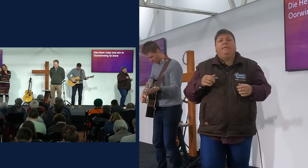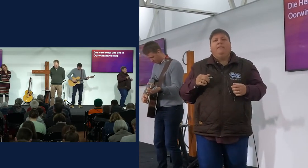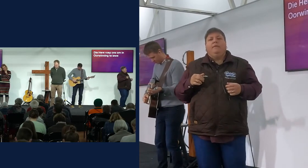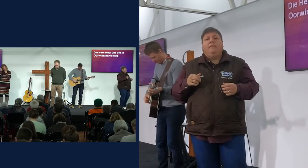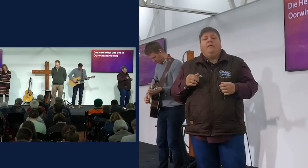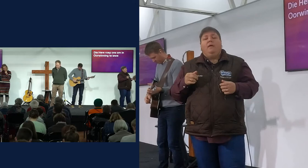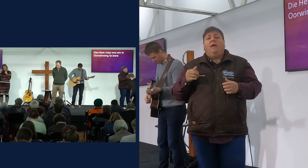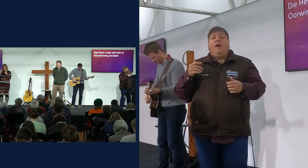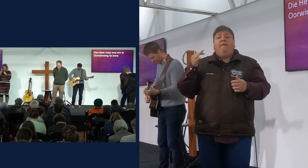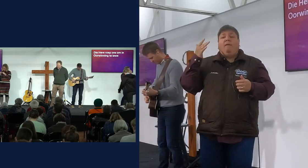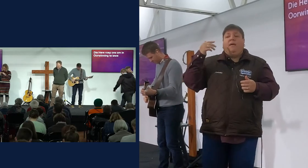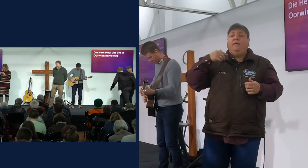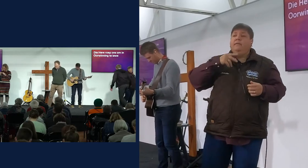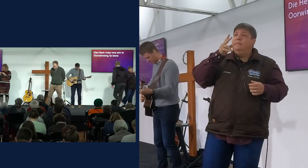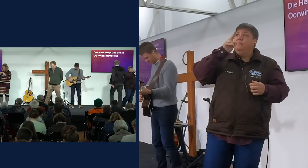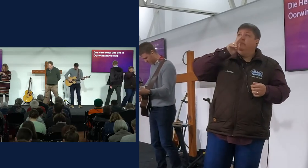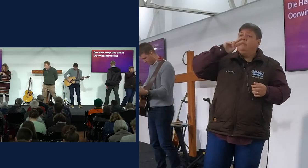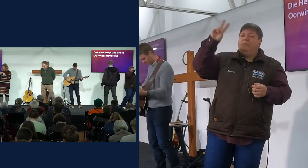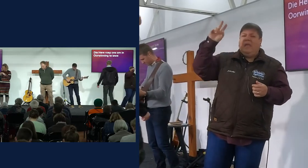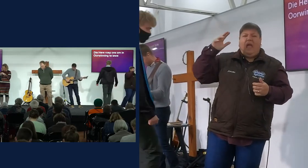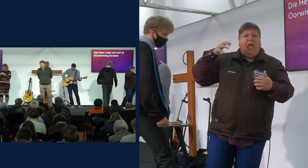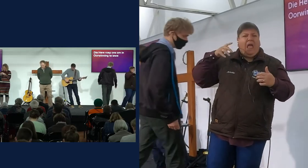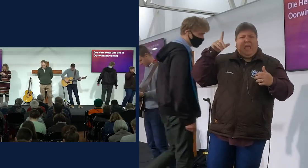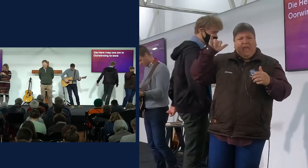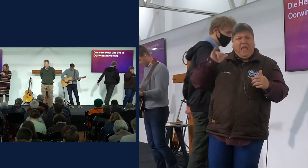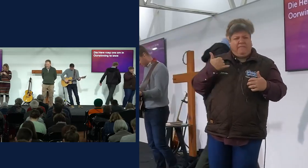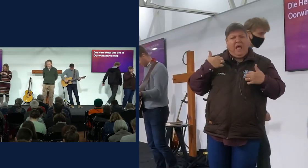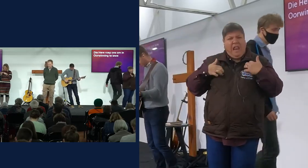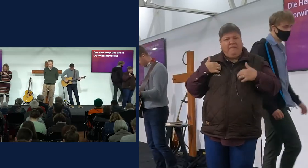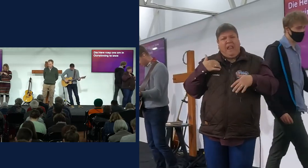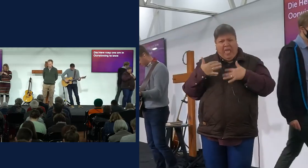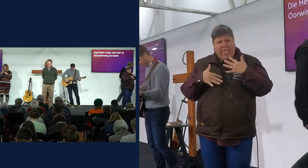En hier en wanneer ek kyk na, hoe die dinge vir hom ook maar skeef gedraai,